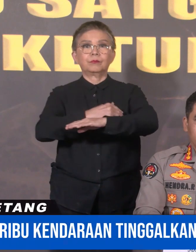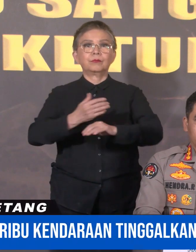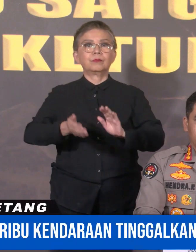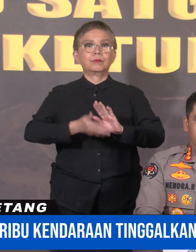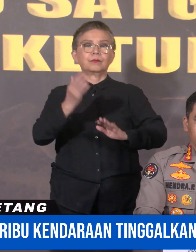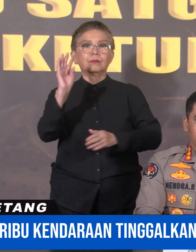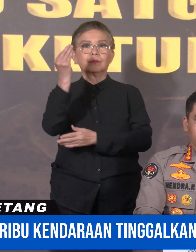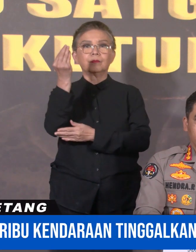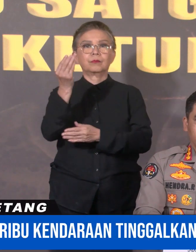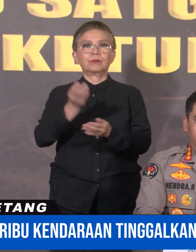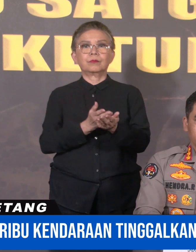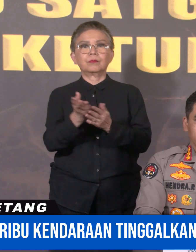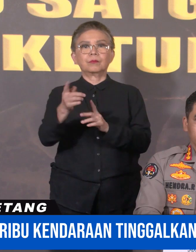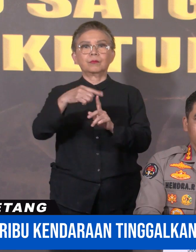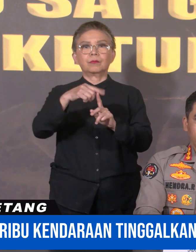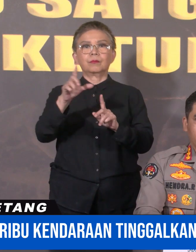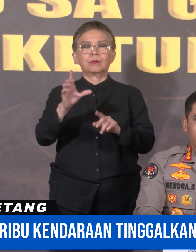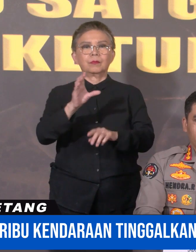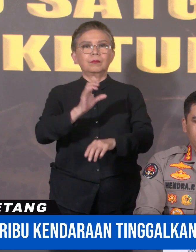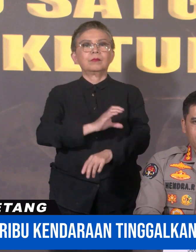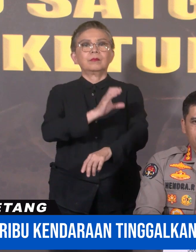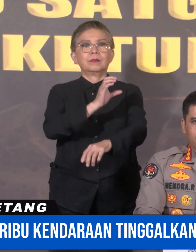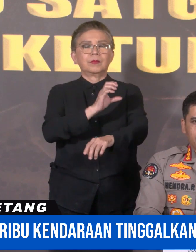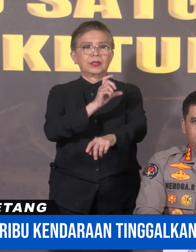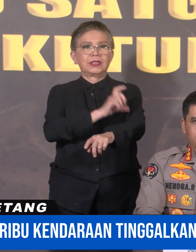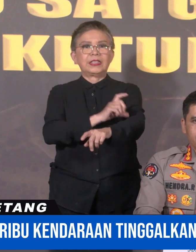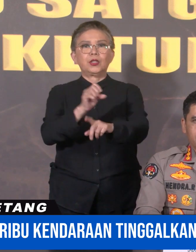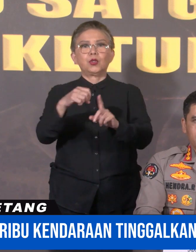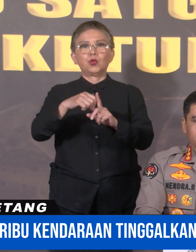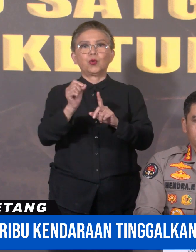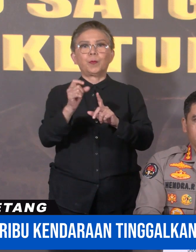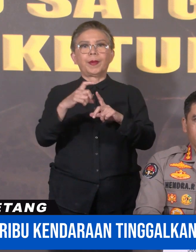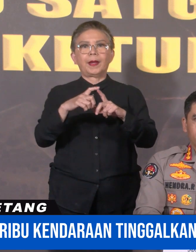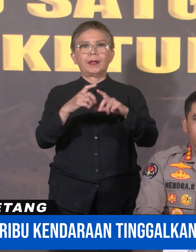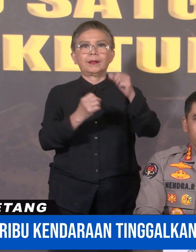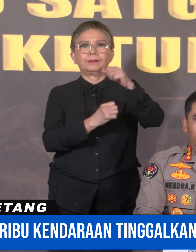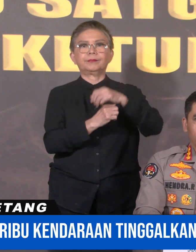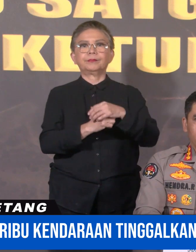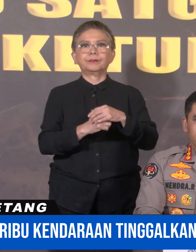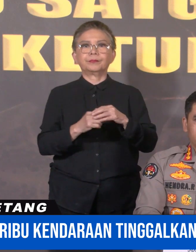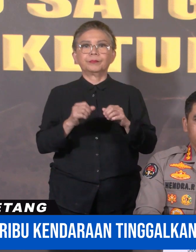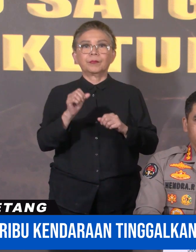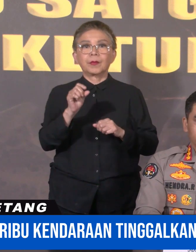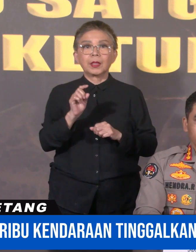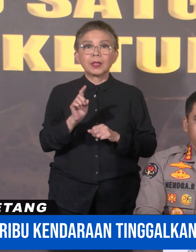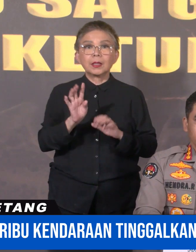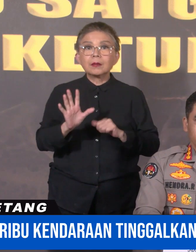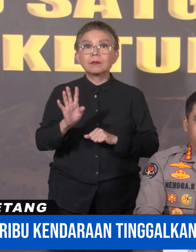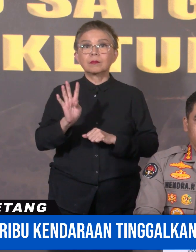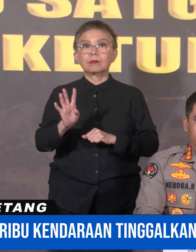yang keluar Jakarta melalui gate Cikupa arah Merak sebanyak 54